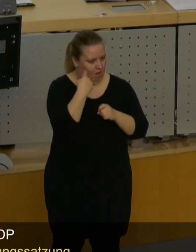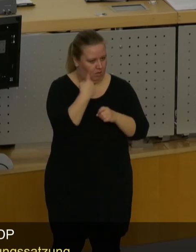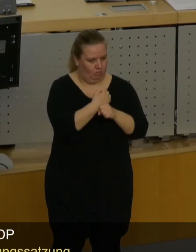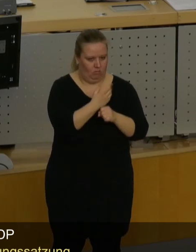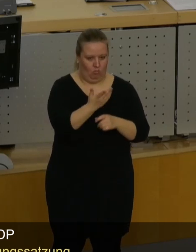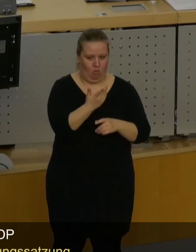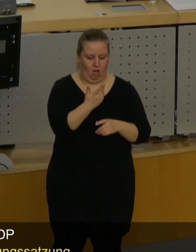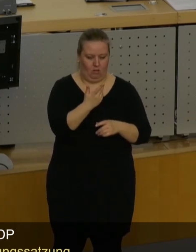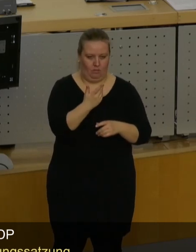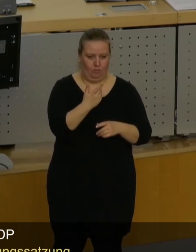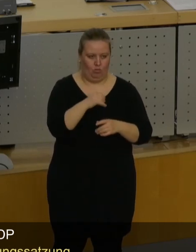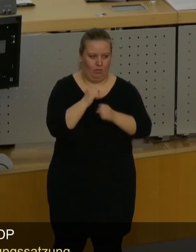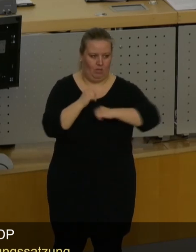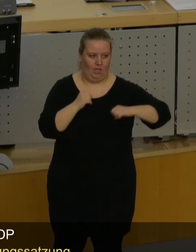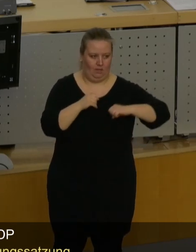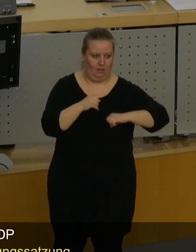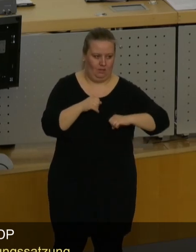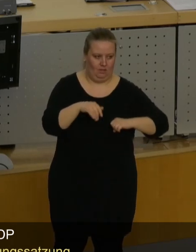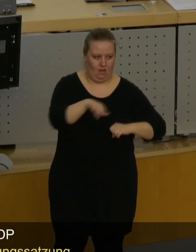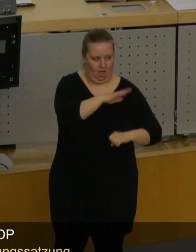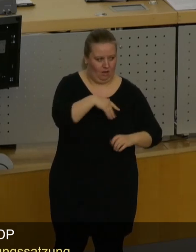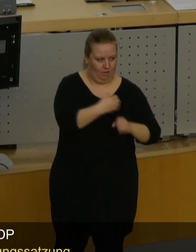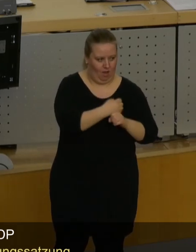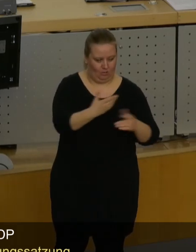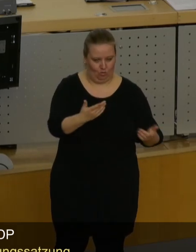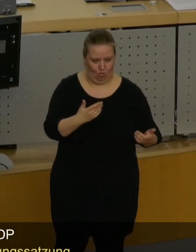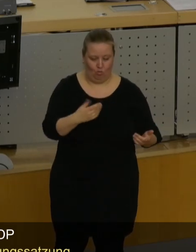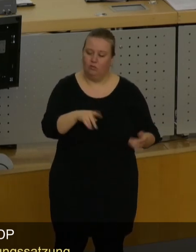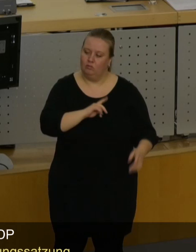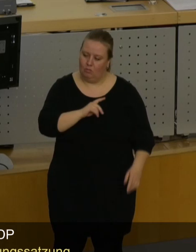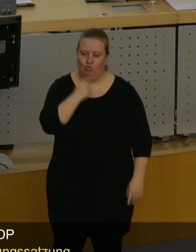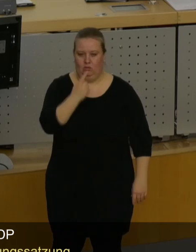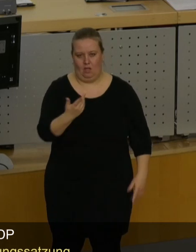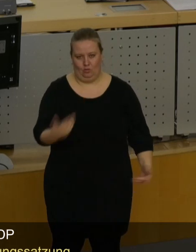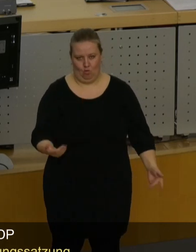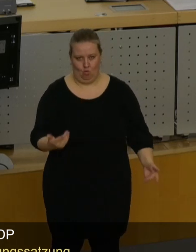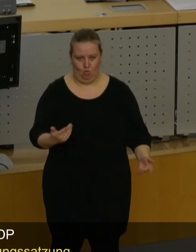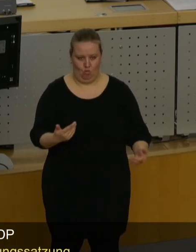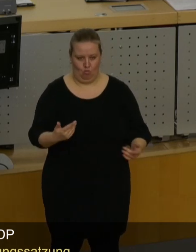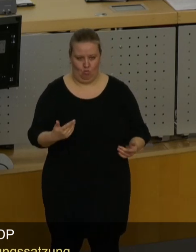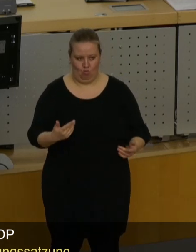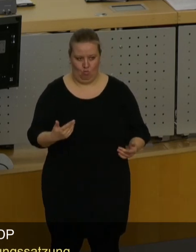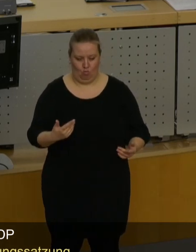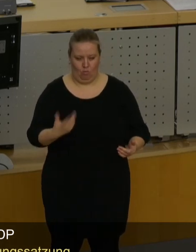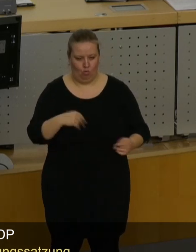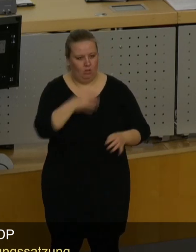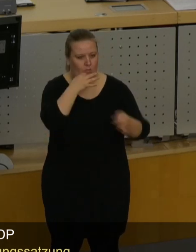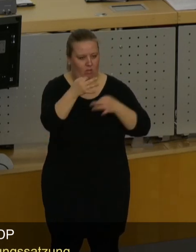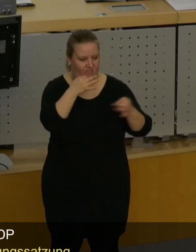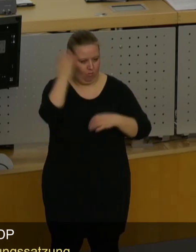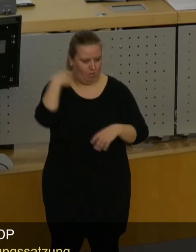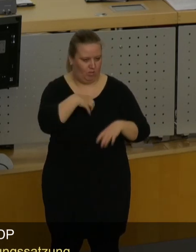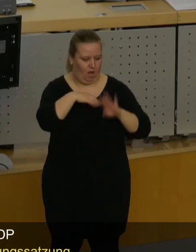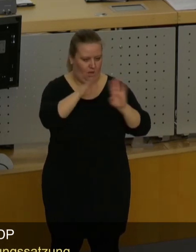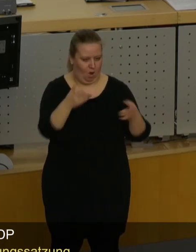im linken Lager sehr wohl. Wie gesagt, ich habe es gesagt, einmal diese Befragung zu den